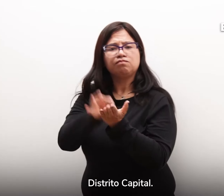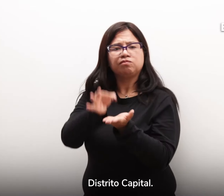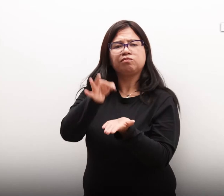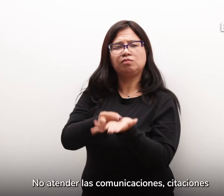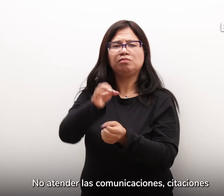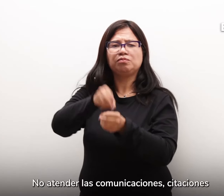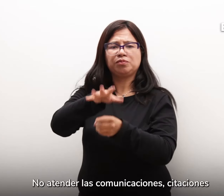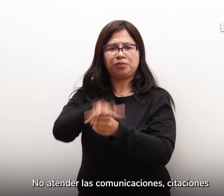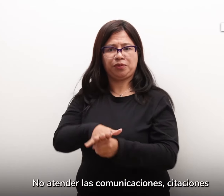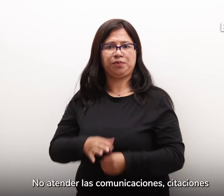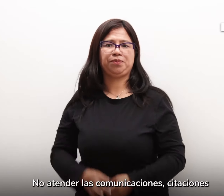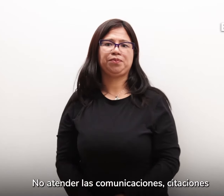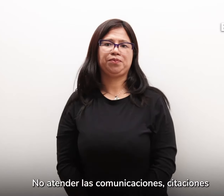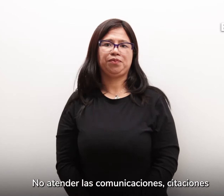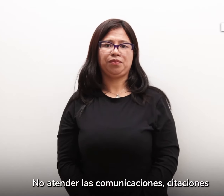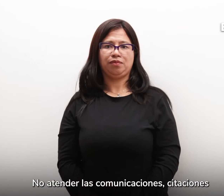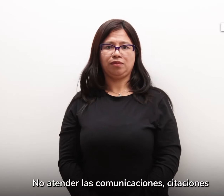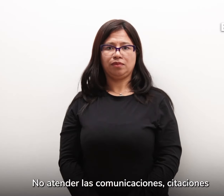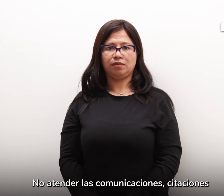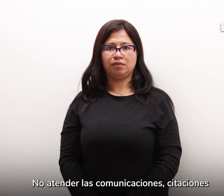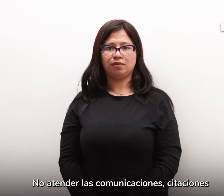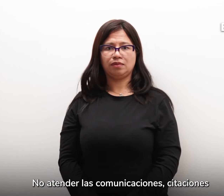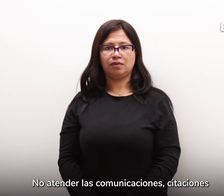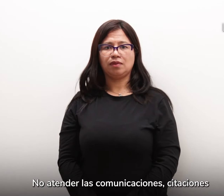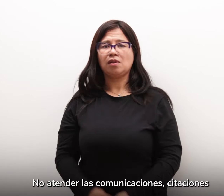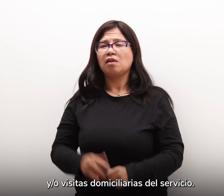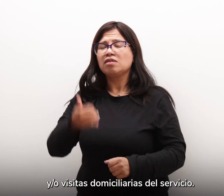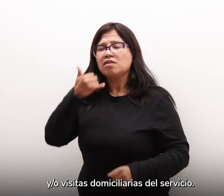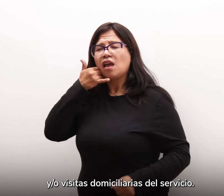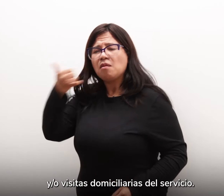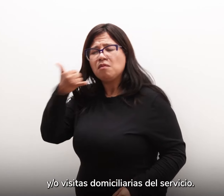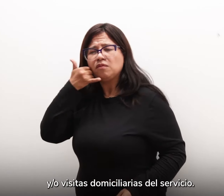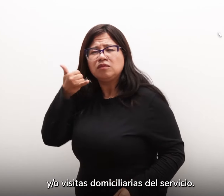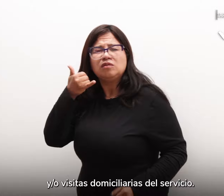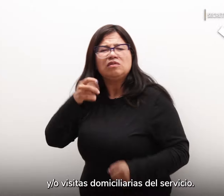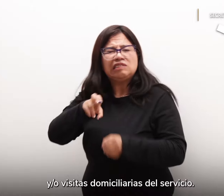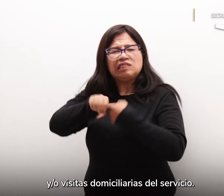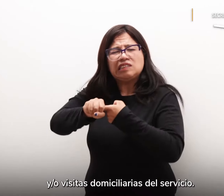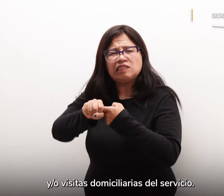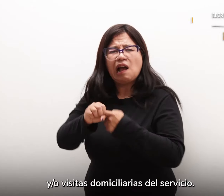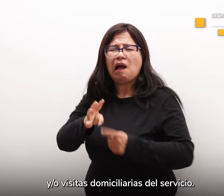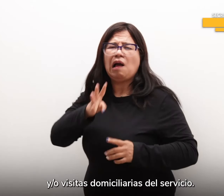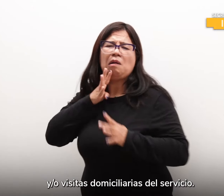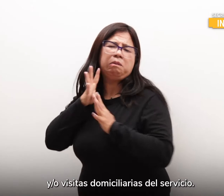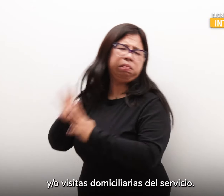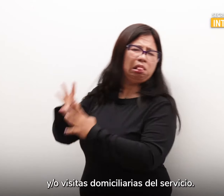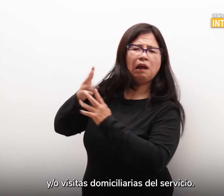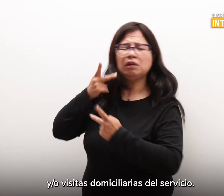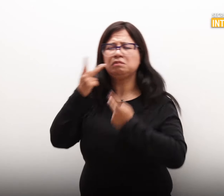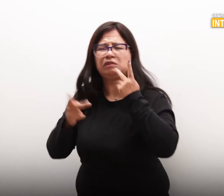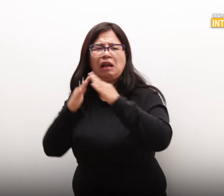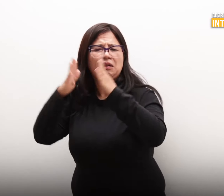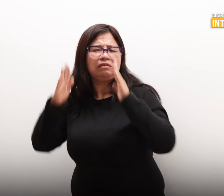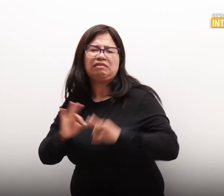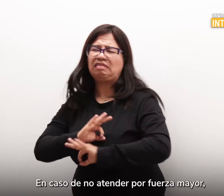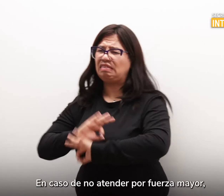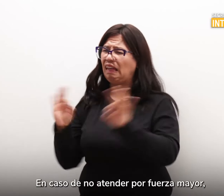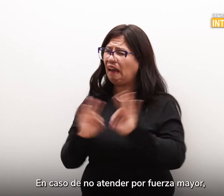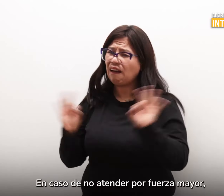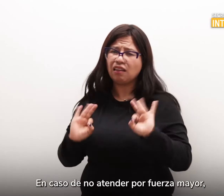No atender las comunicaciones, citaciones y o visitas domiciliarias del servicio En caso de